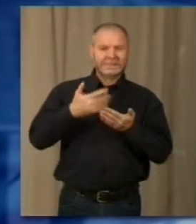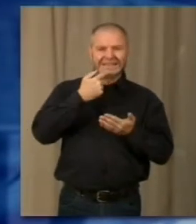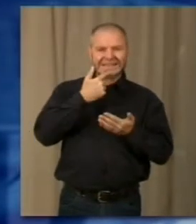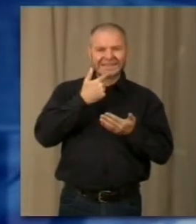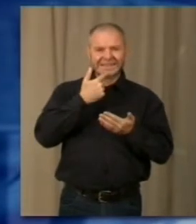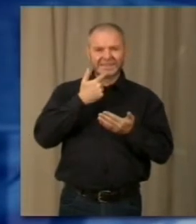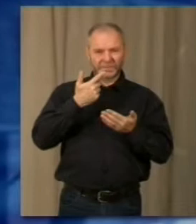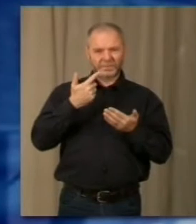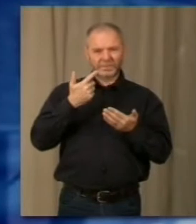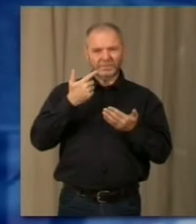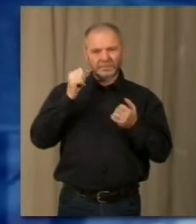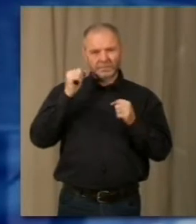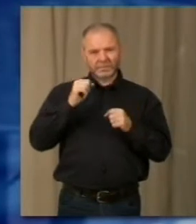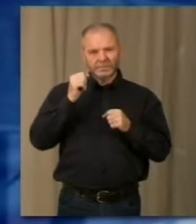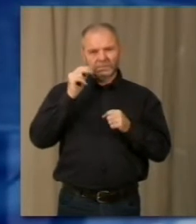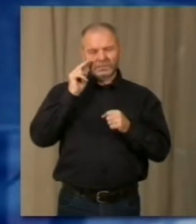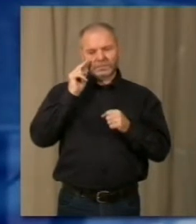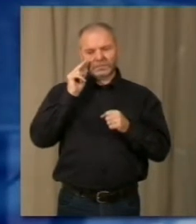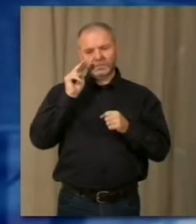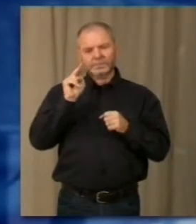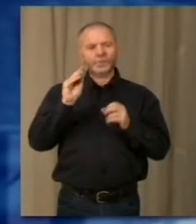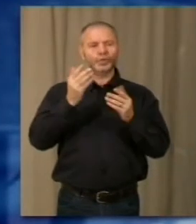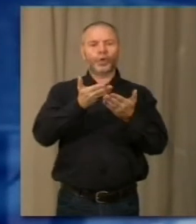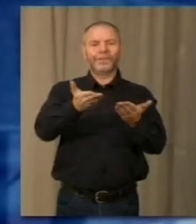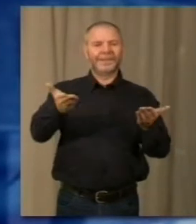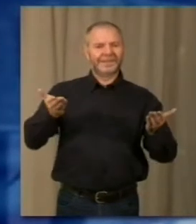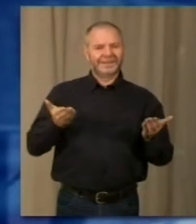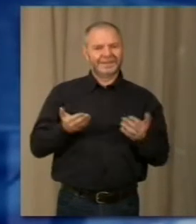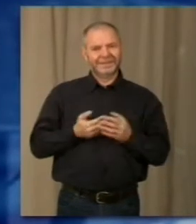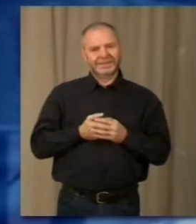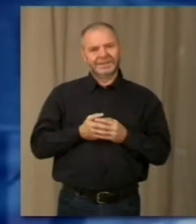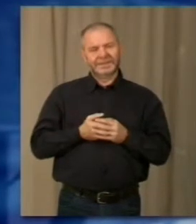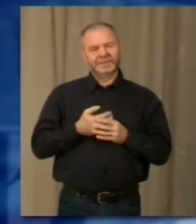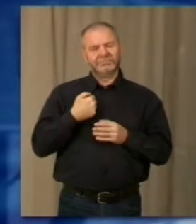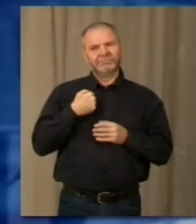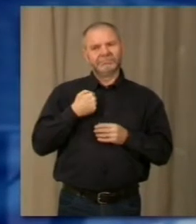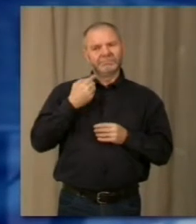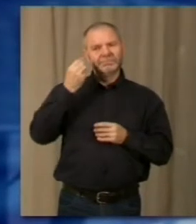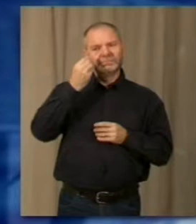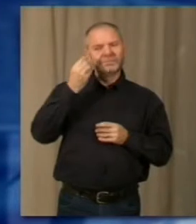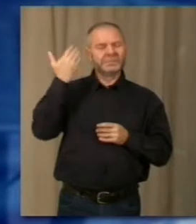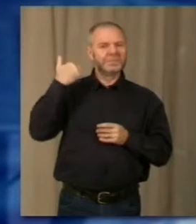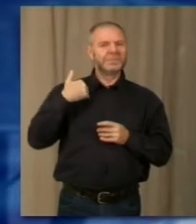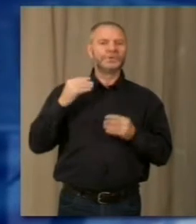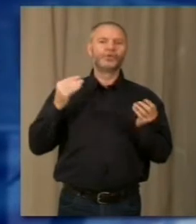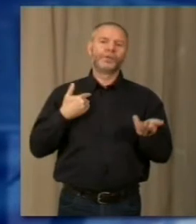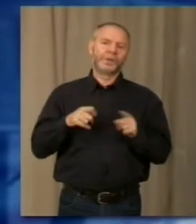rivedere negli occhi di questi ragazzini ciò che provavo io anni e anni fa